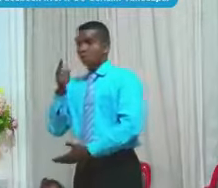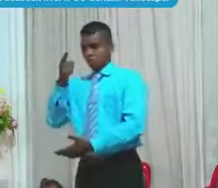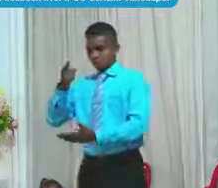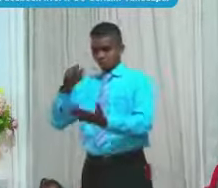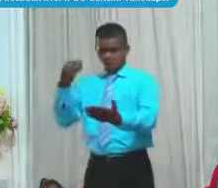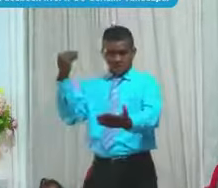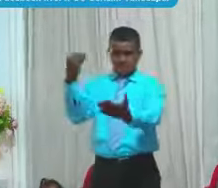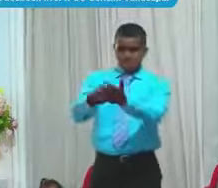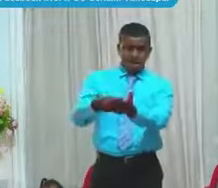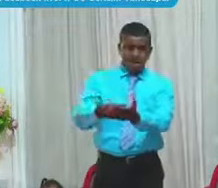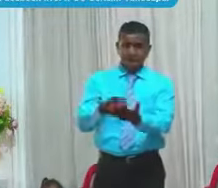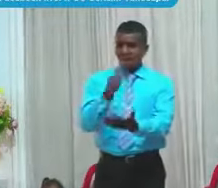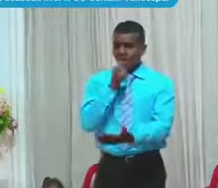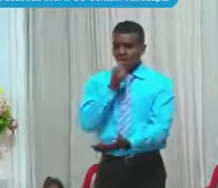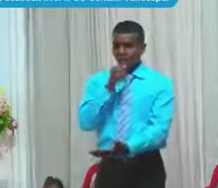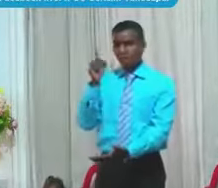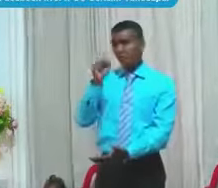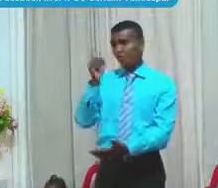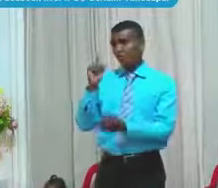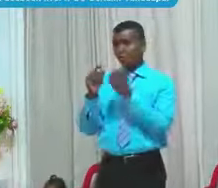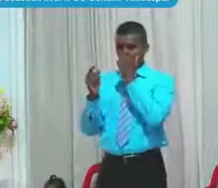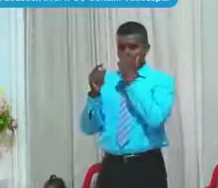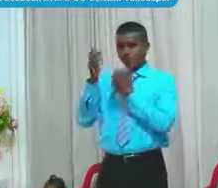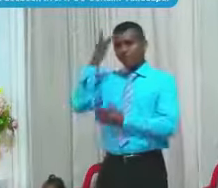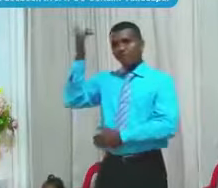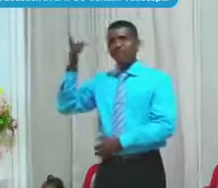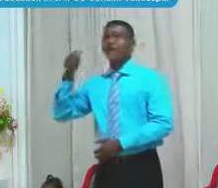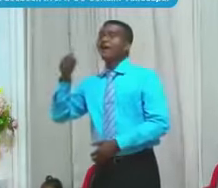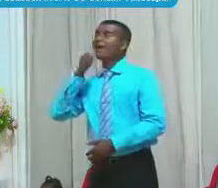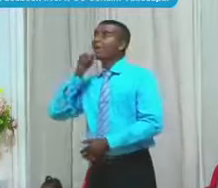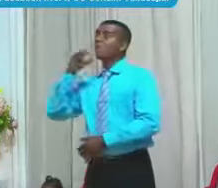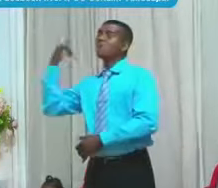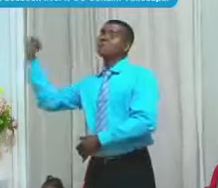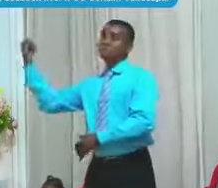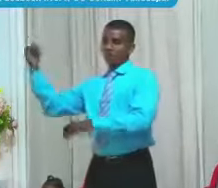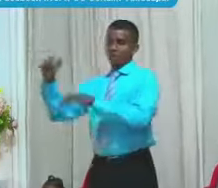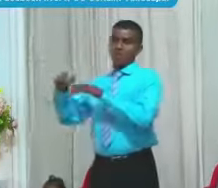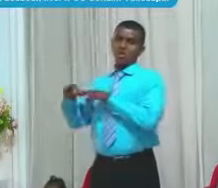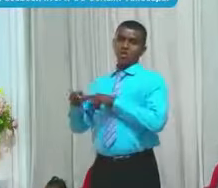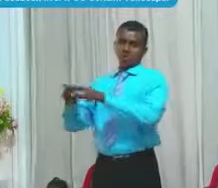Porque el agua Está en el río Y corre en abundancia Sin detenerse